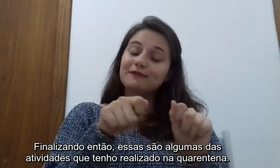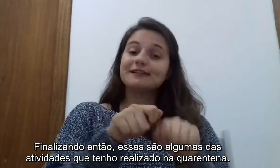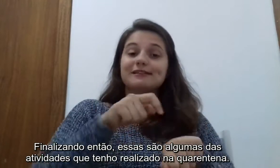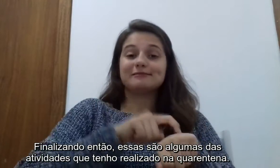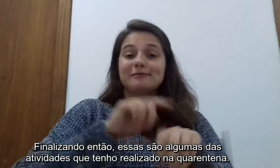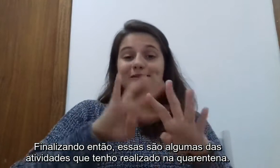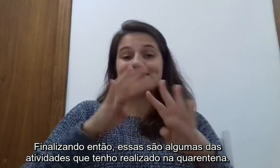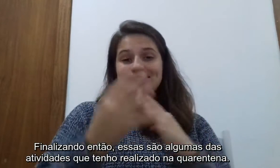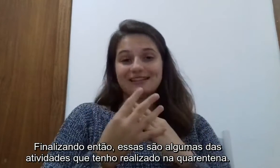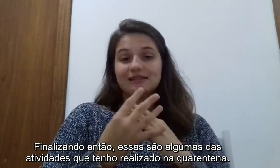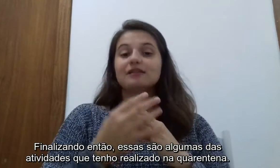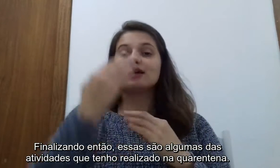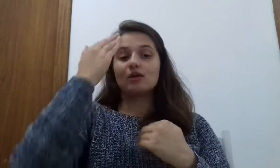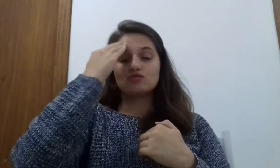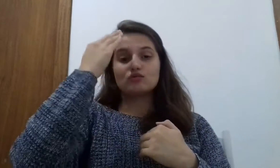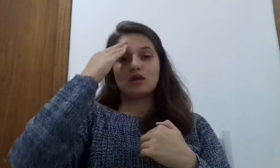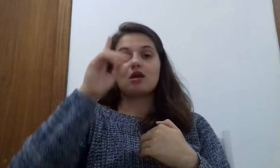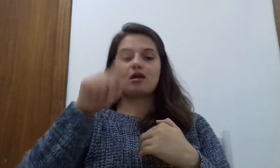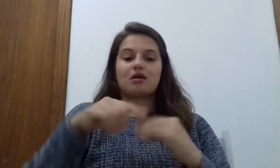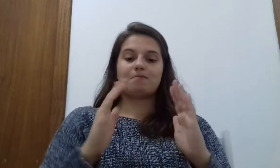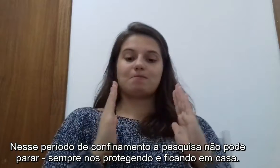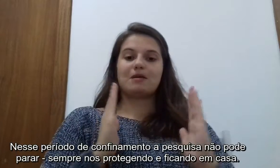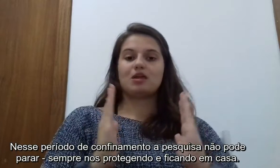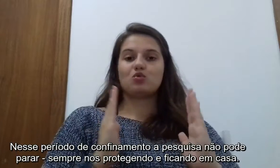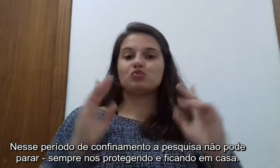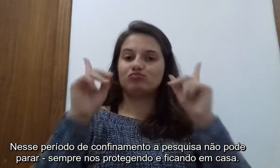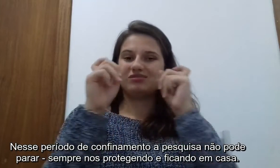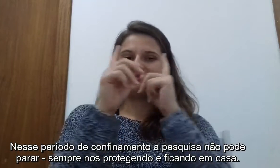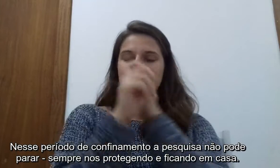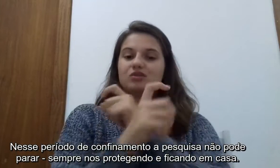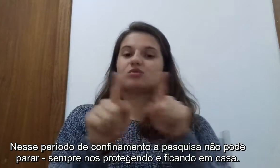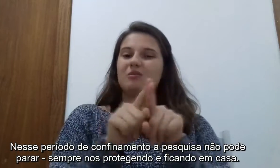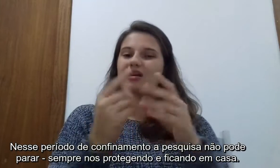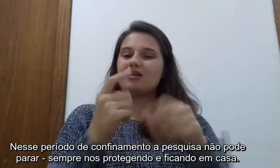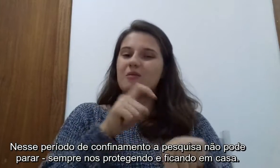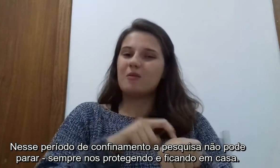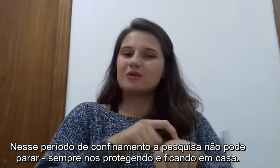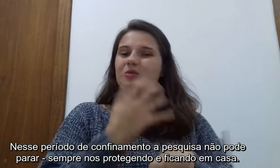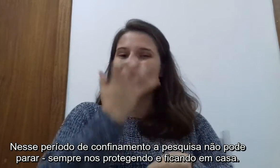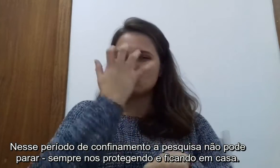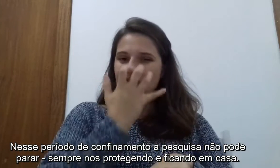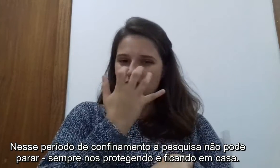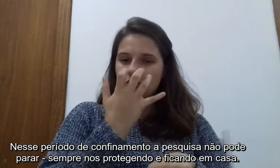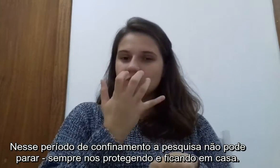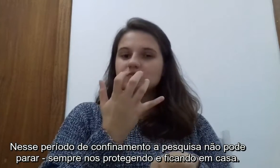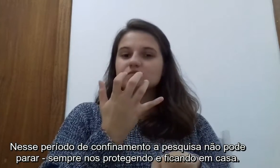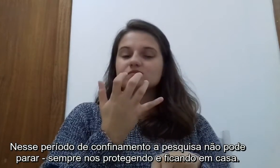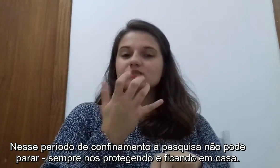das atividades que tenho realizado na quarentena. Nesse período de confinamento, a pesquisa não pode parar. Sempre nos